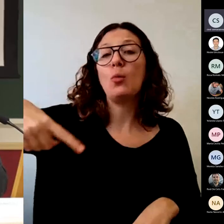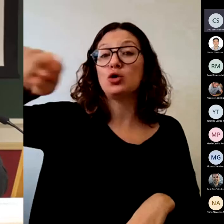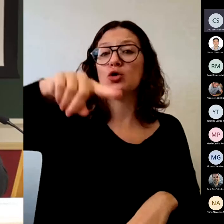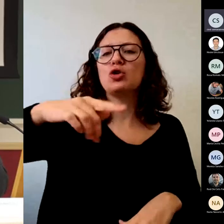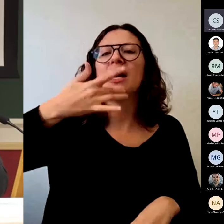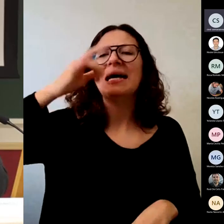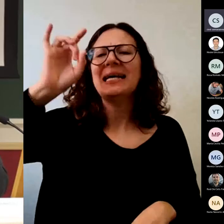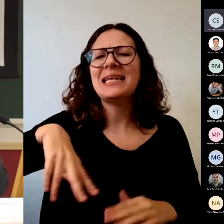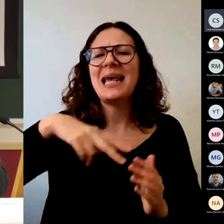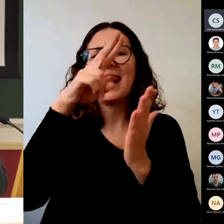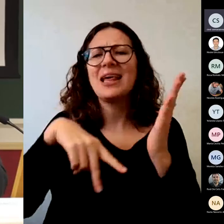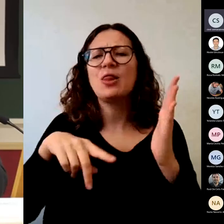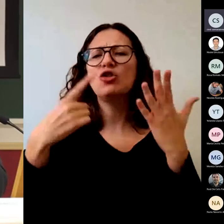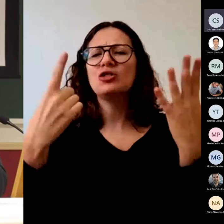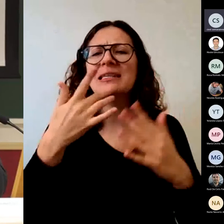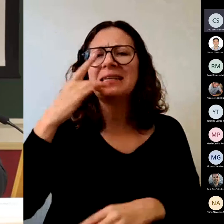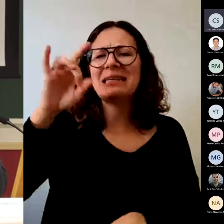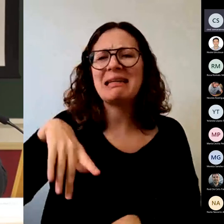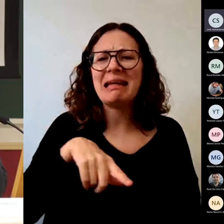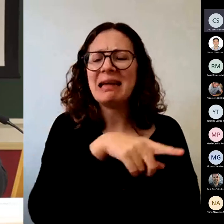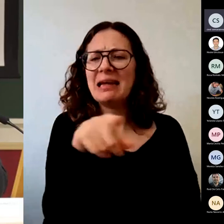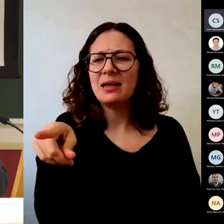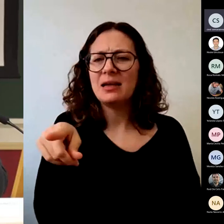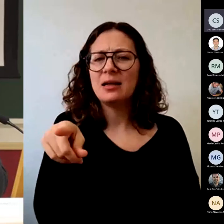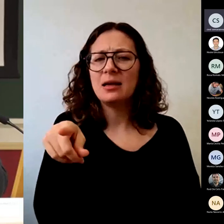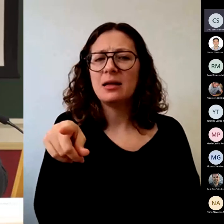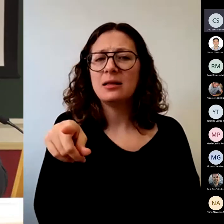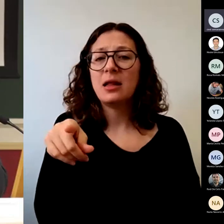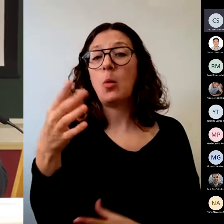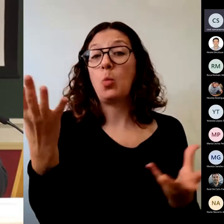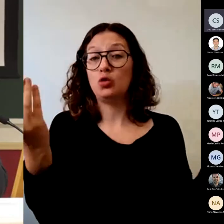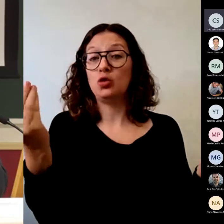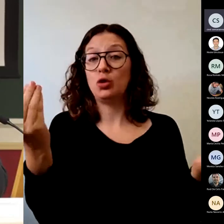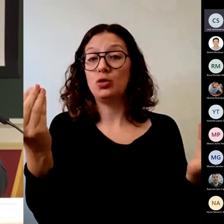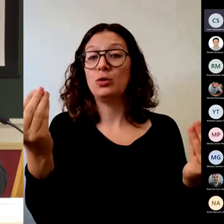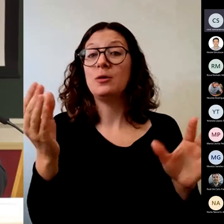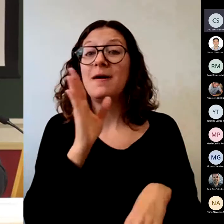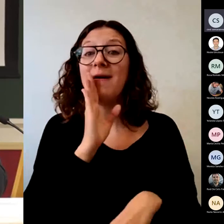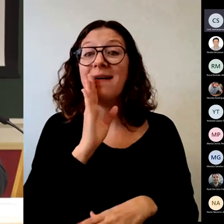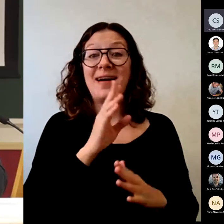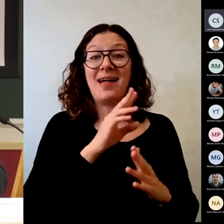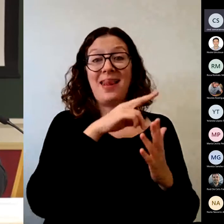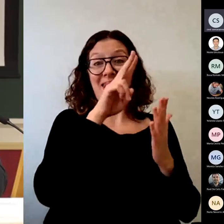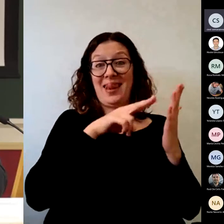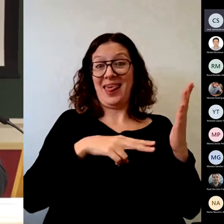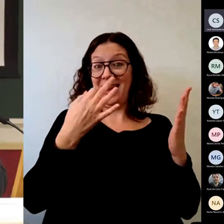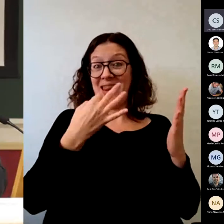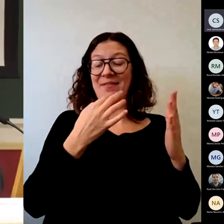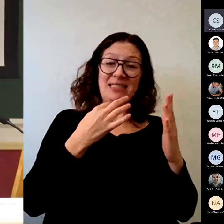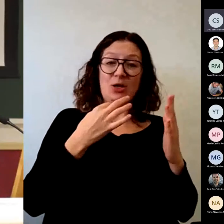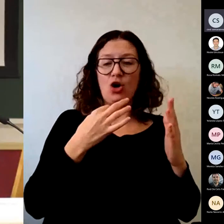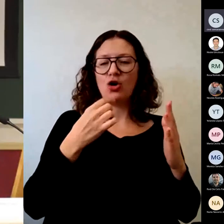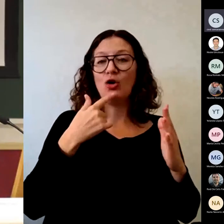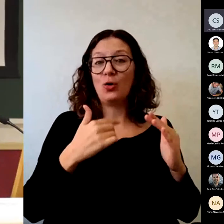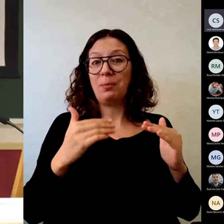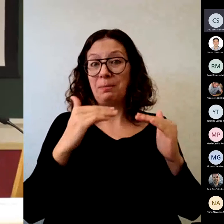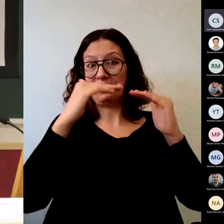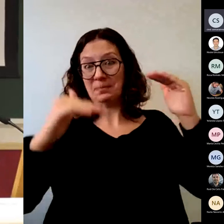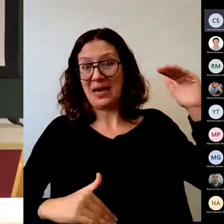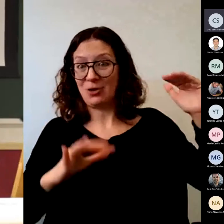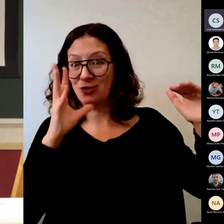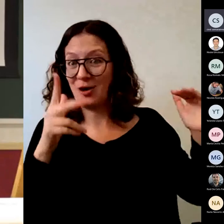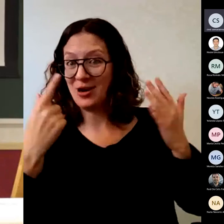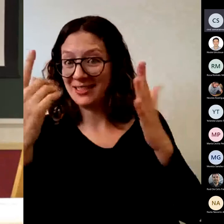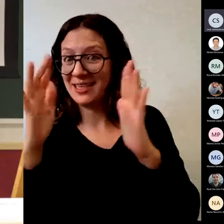Afortunadamente, muchos, pero no tantos como los primeros. Y esta es la clave. Perdona, si